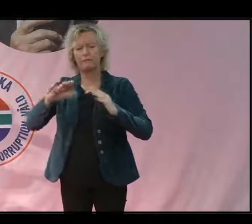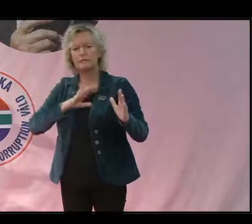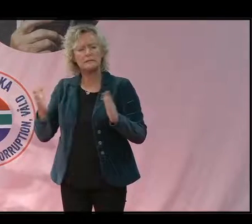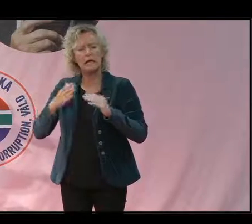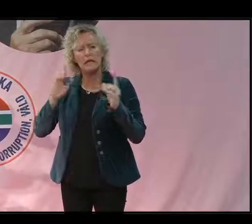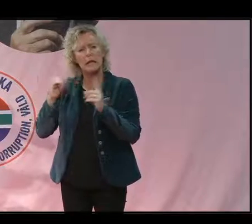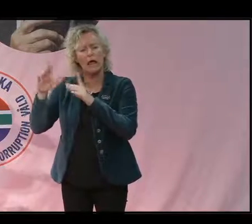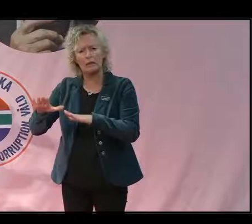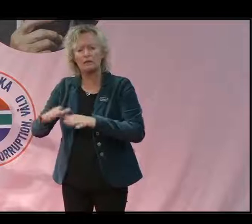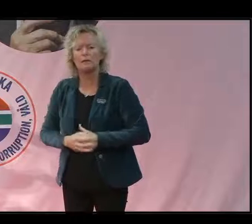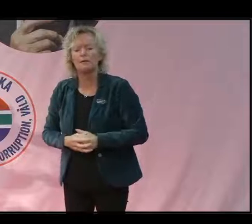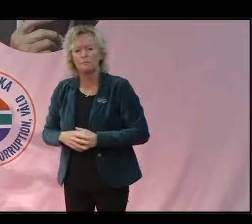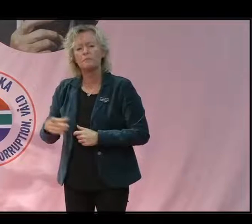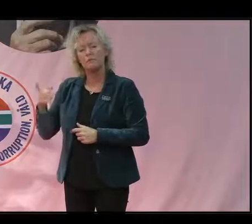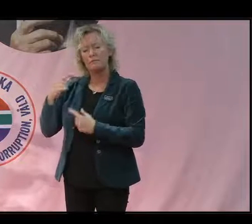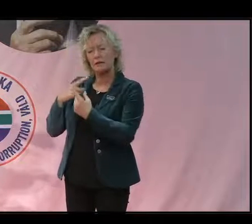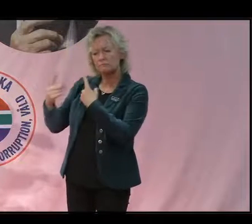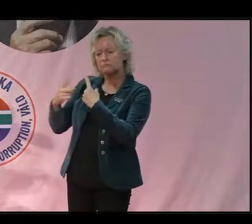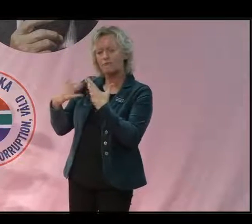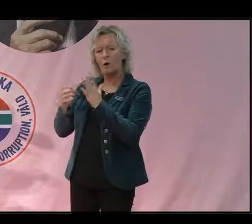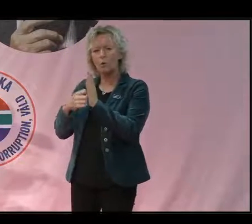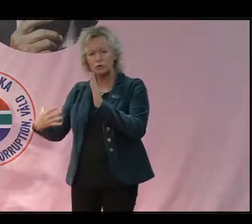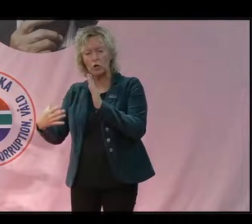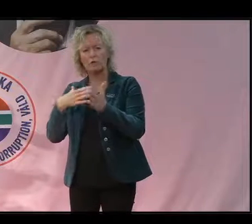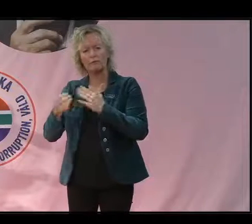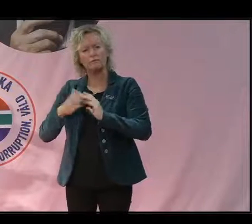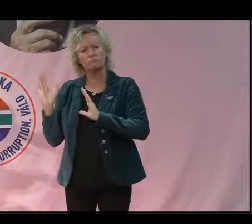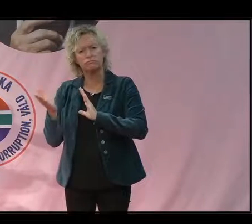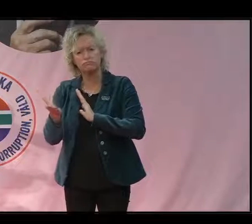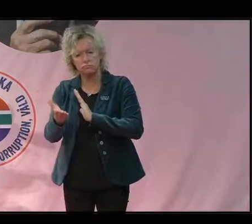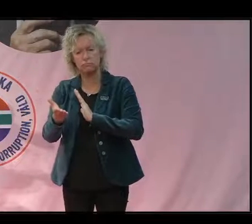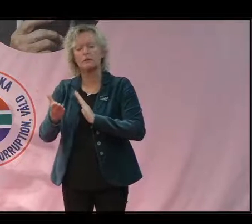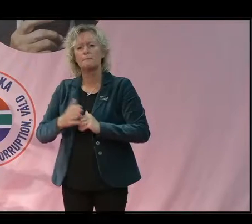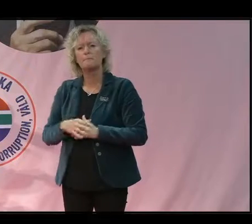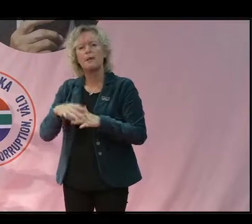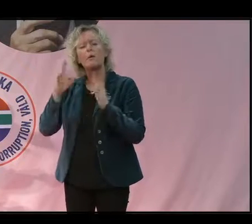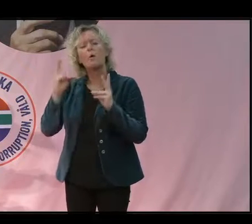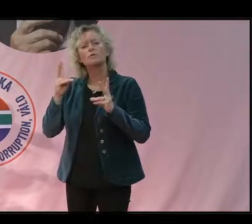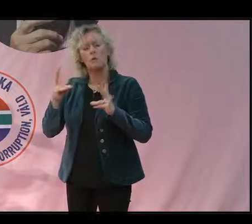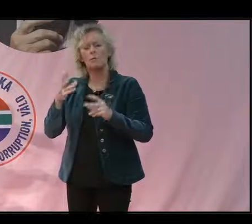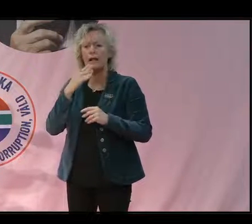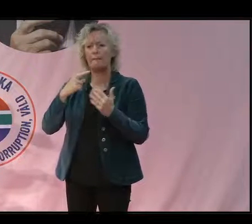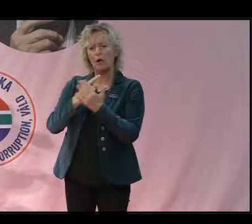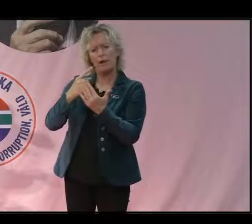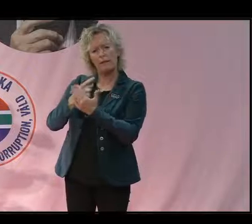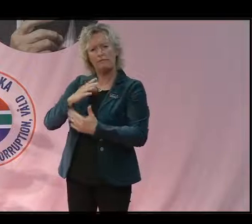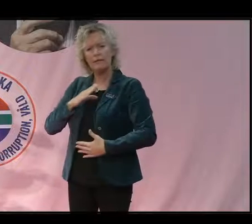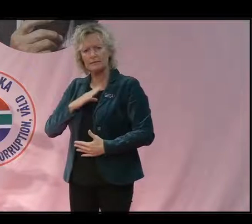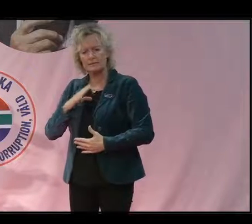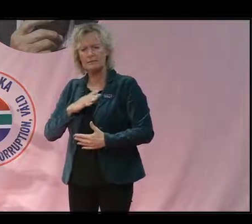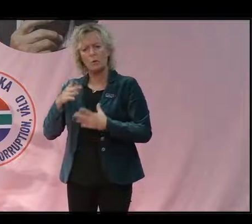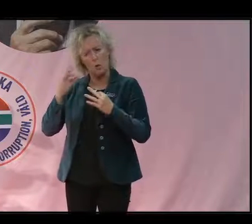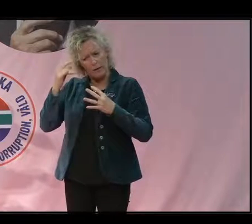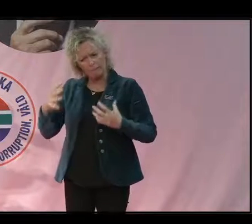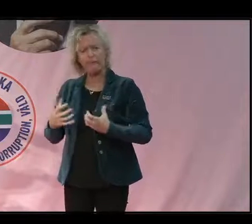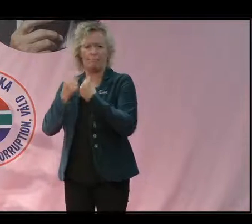Och vi kommer alltså nu höra lite grann om orsakerna till förlusten, hur ser läget ut. Men också, vad är möjligheterna, hur kan Amazonas räddas